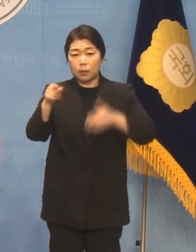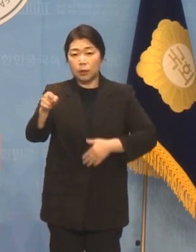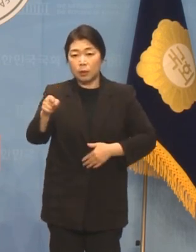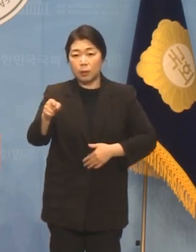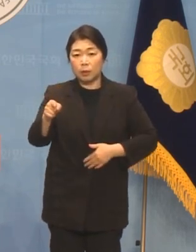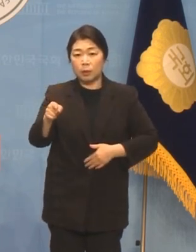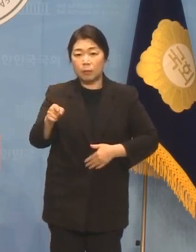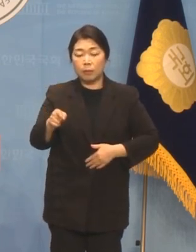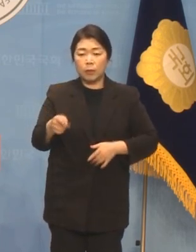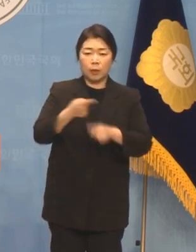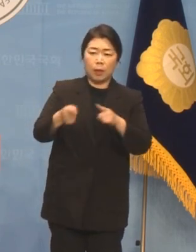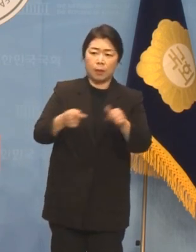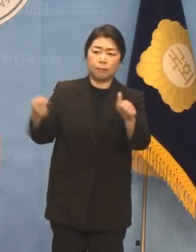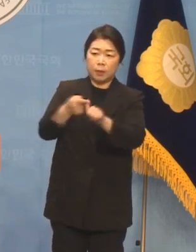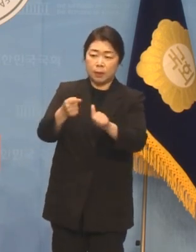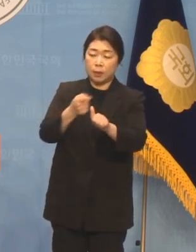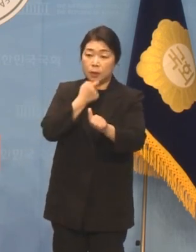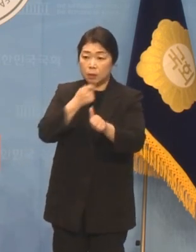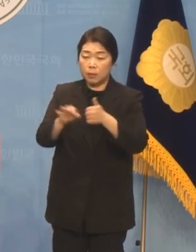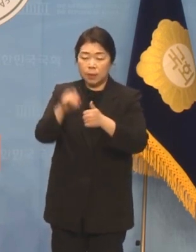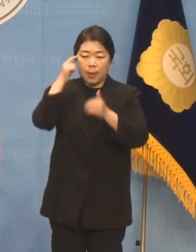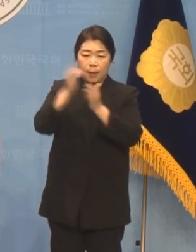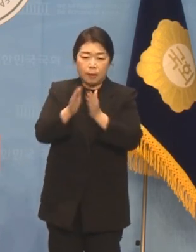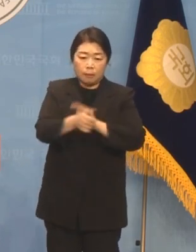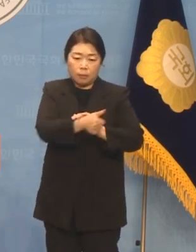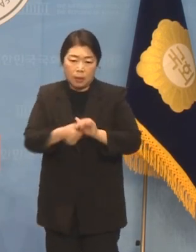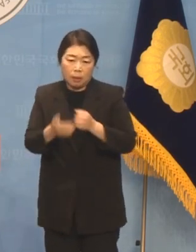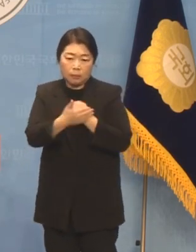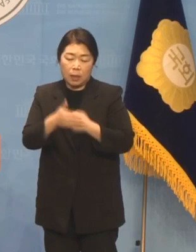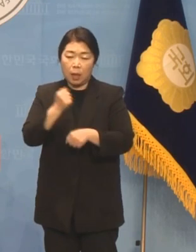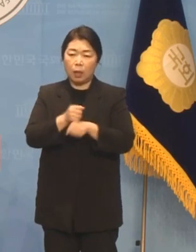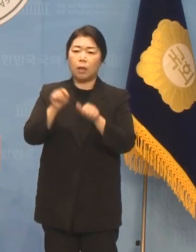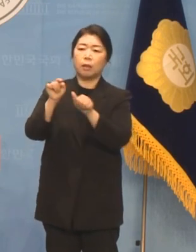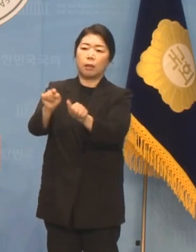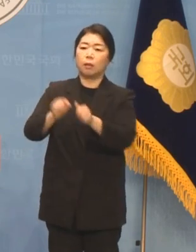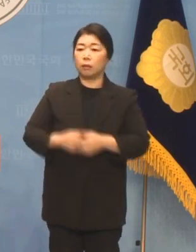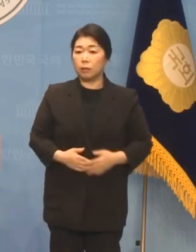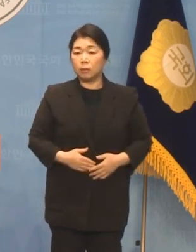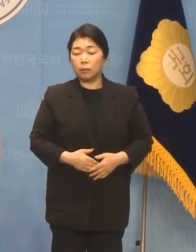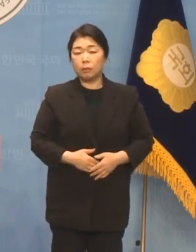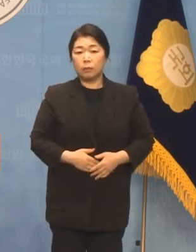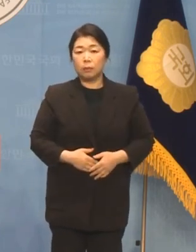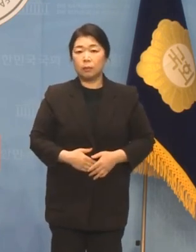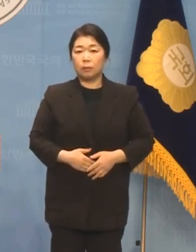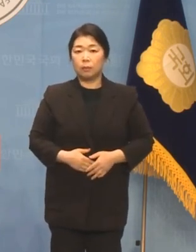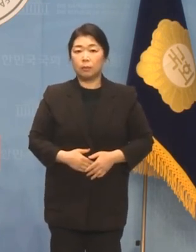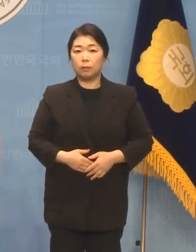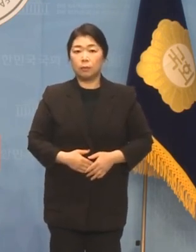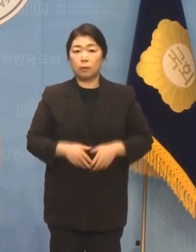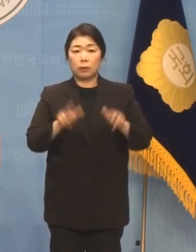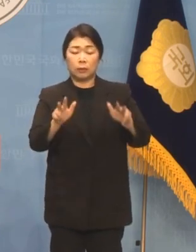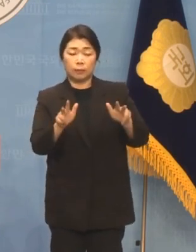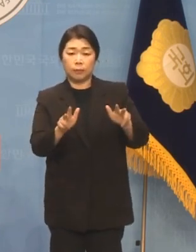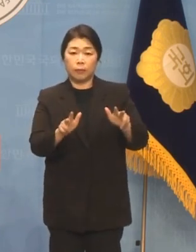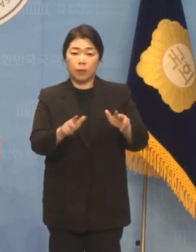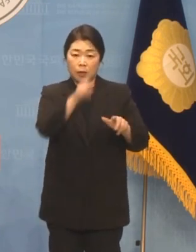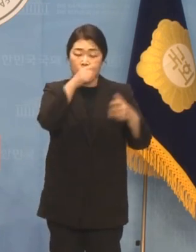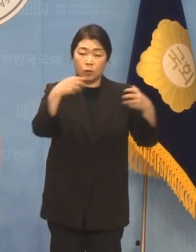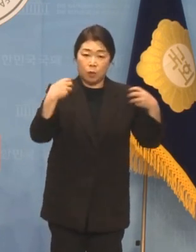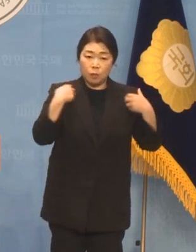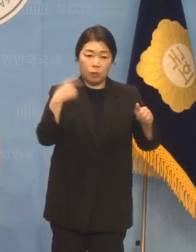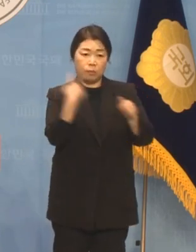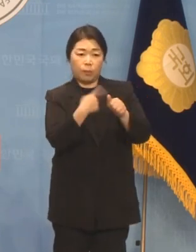니들도 칼 맞기 싫으면 알아서 몸 사려라는 테러 예고입니다. 지금 당장은 정부